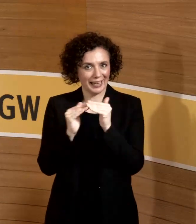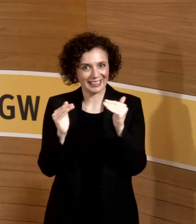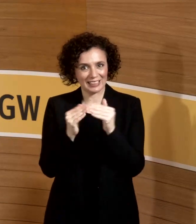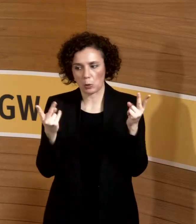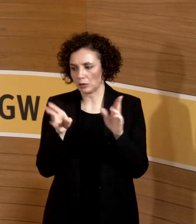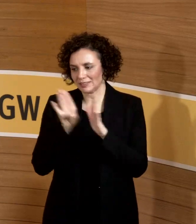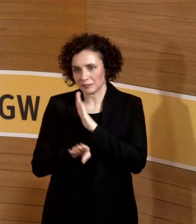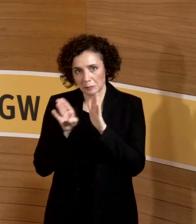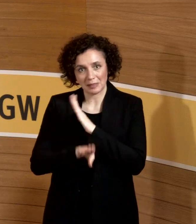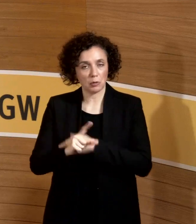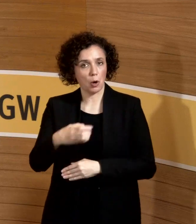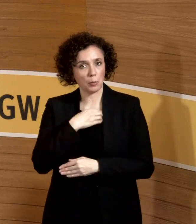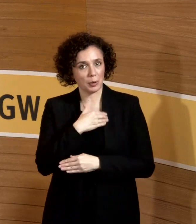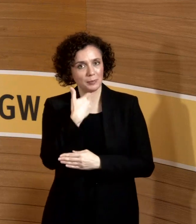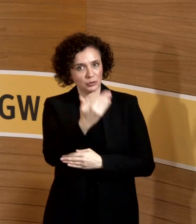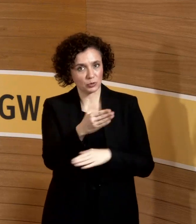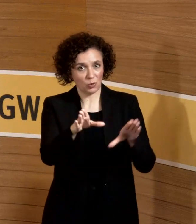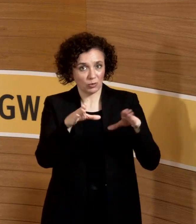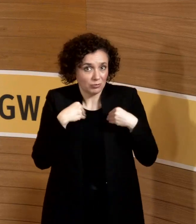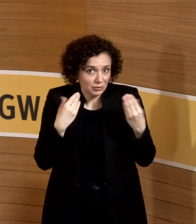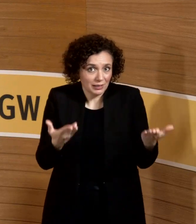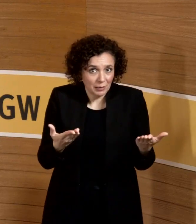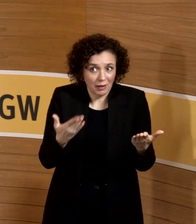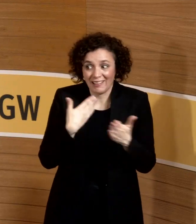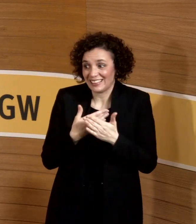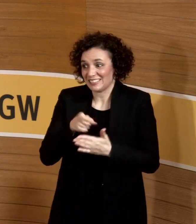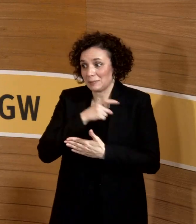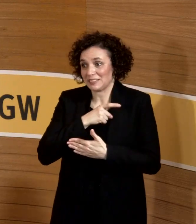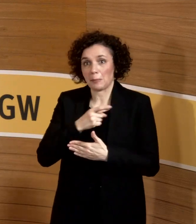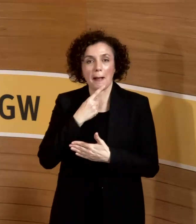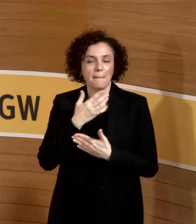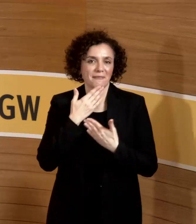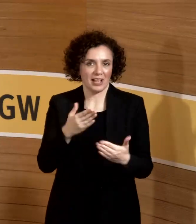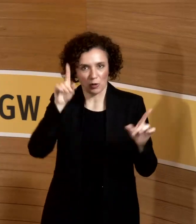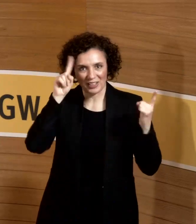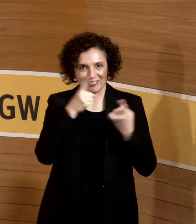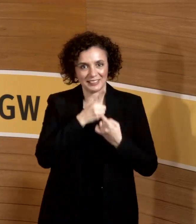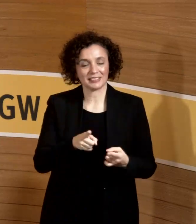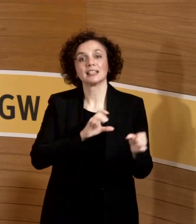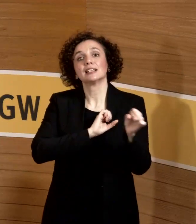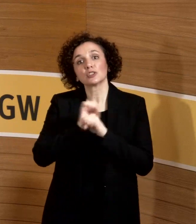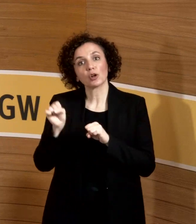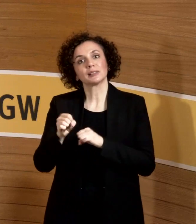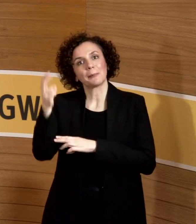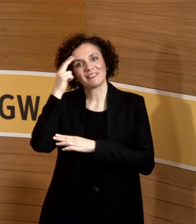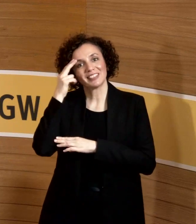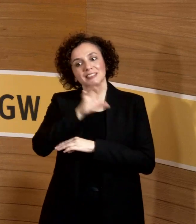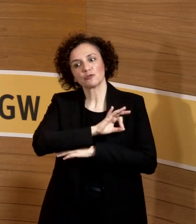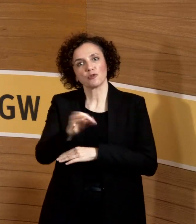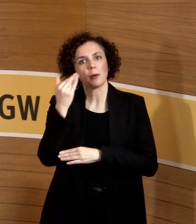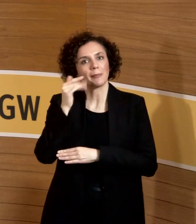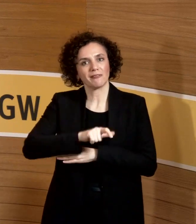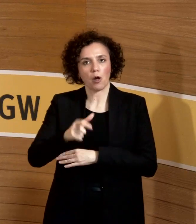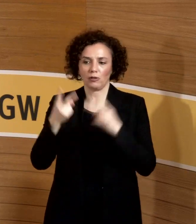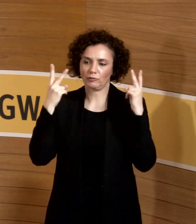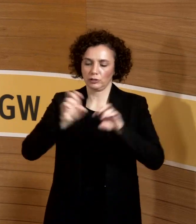ein Problem. Also ich weiß nicht, was ich Ihnen raten soll, aber zumindest sollte das Wissen in die Bevölkerung kommen. Es ist ja nicht nur für